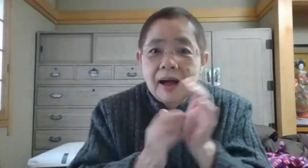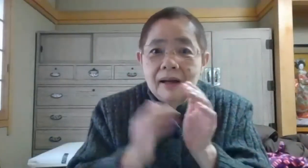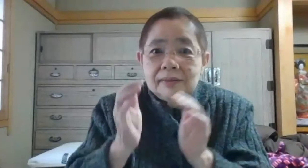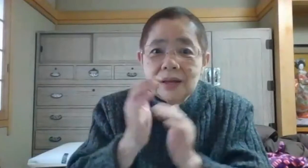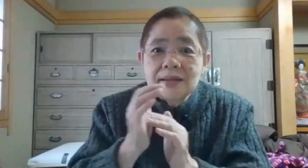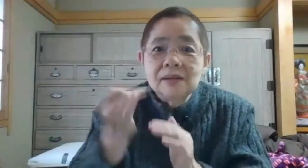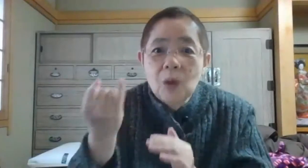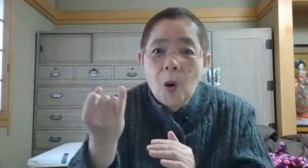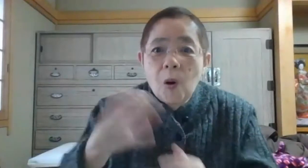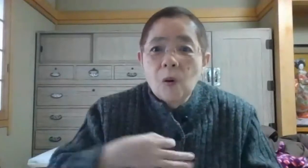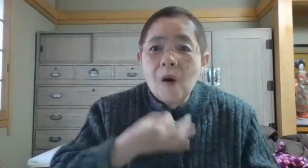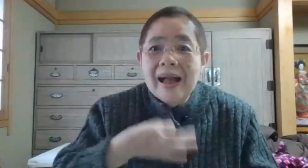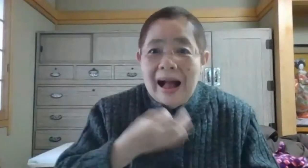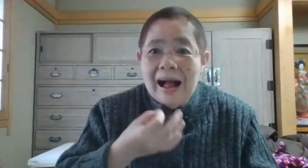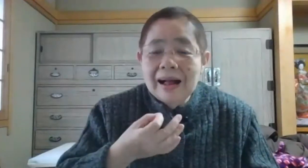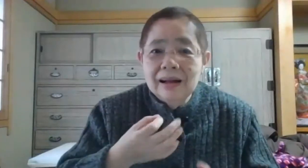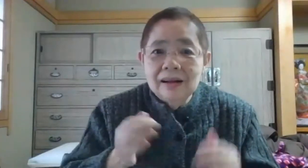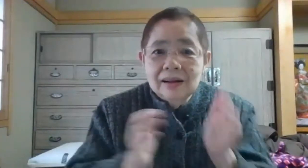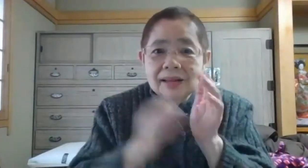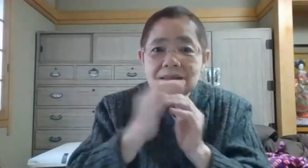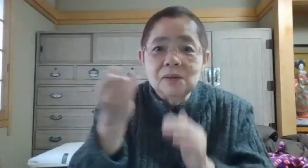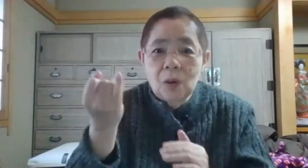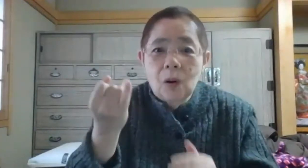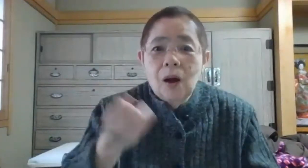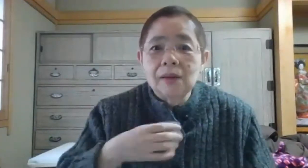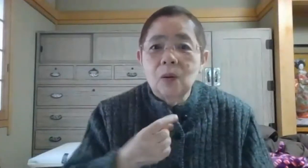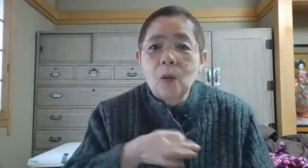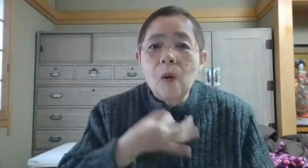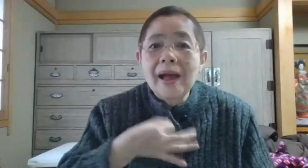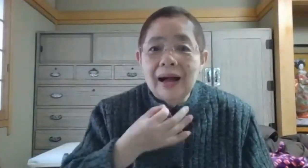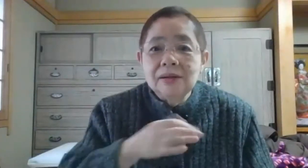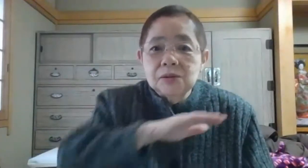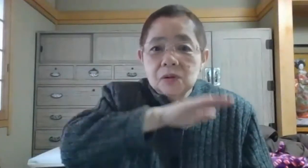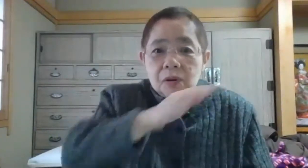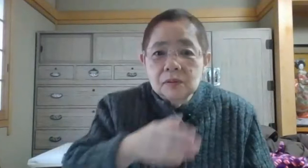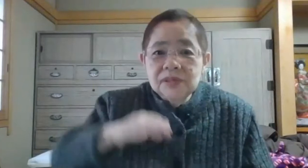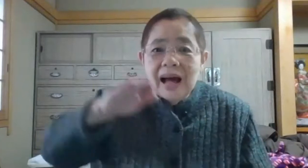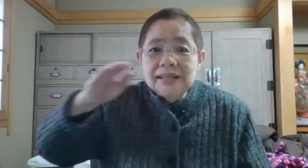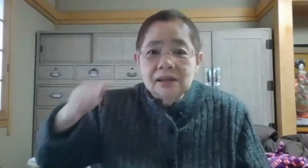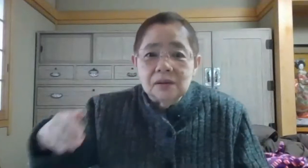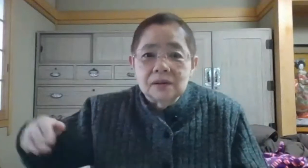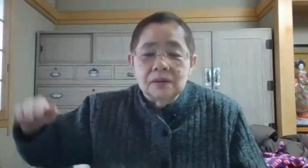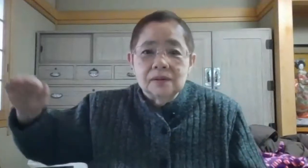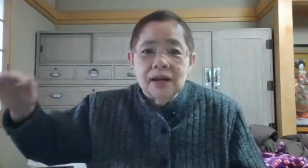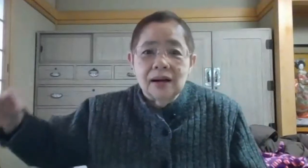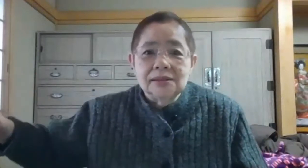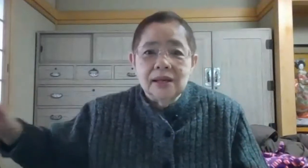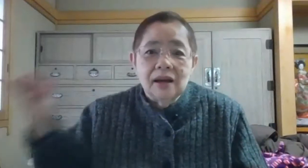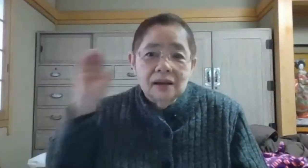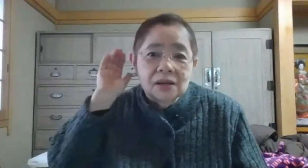竹さんの声がちょっと村にこんな感じで聞